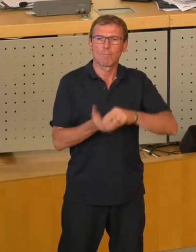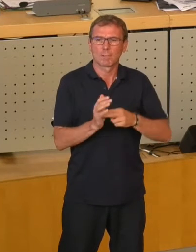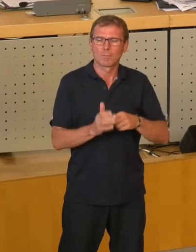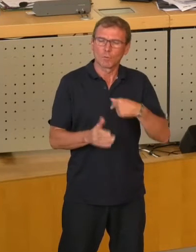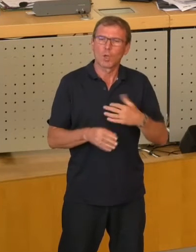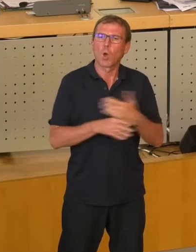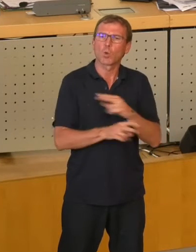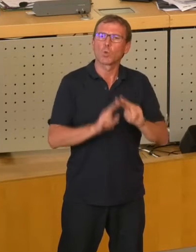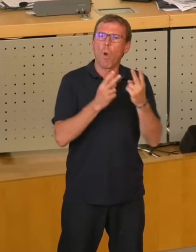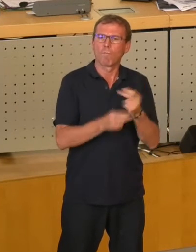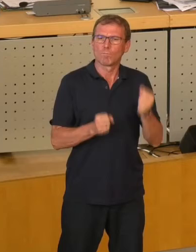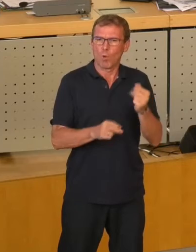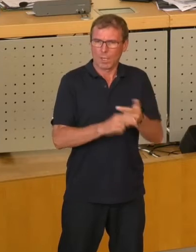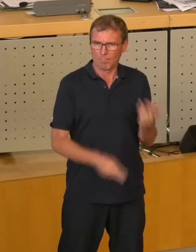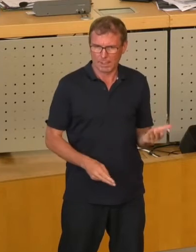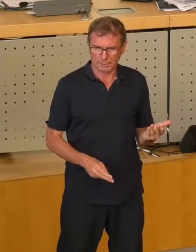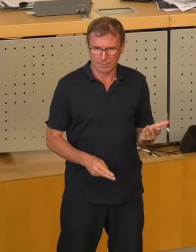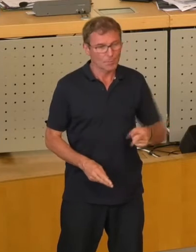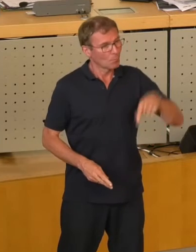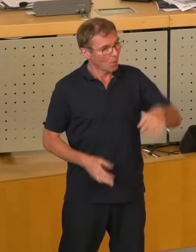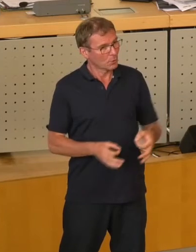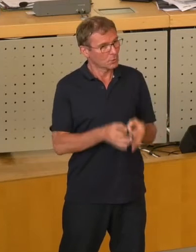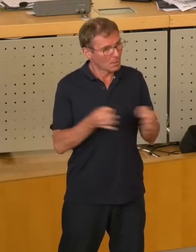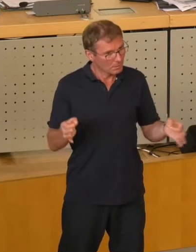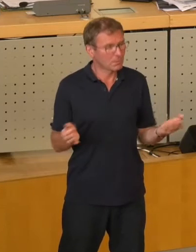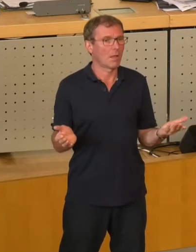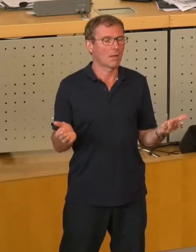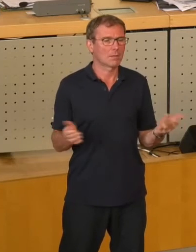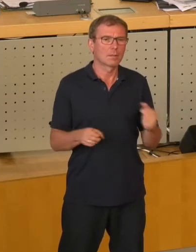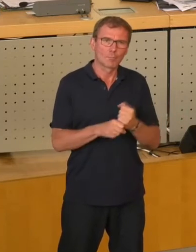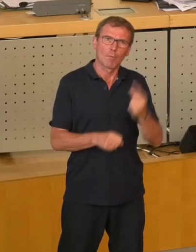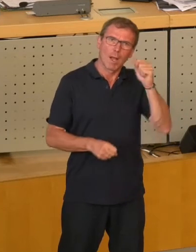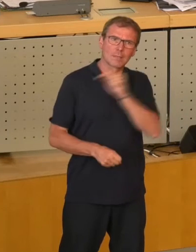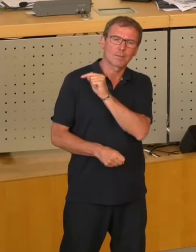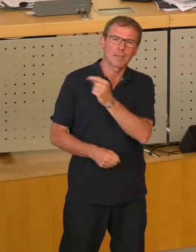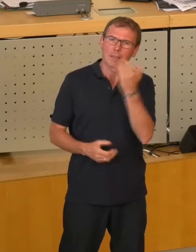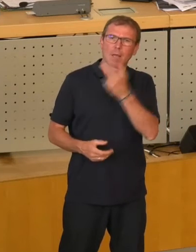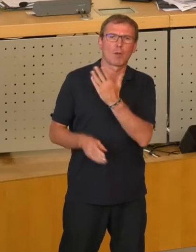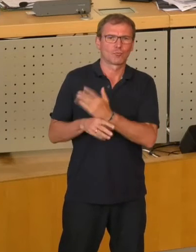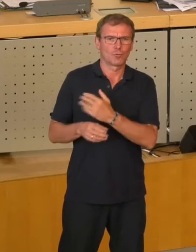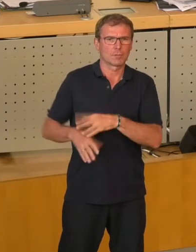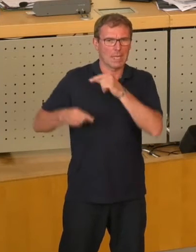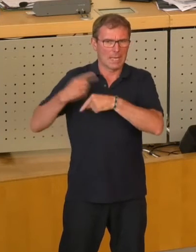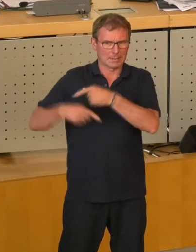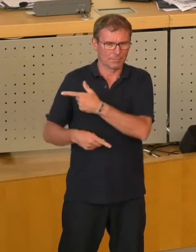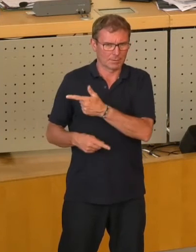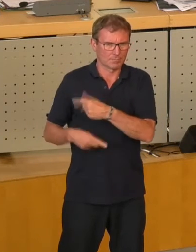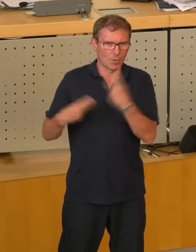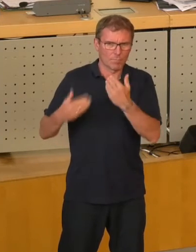von unserem grünen Umweltbürgermeister, und ich denke, am heutigen Tag sollte man auch daran erinnern und ihm auch nochmal öffentlich dafür danken.